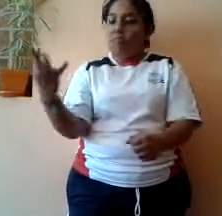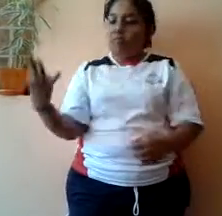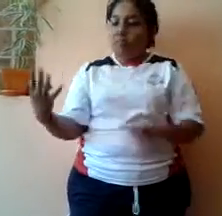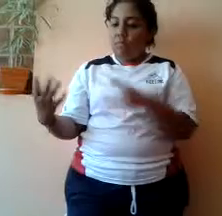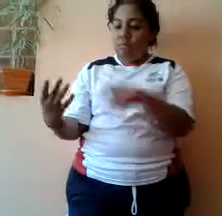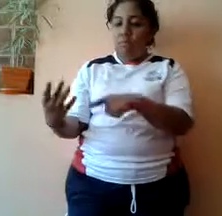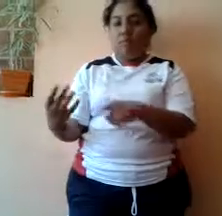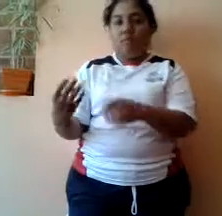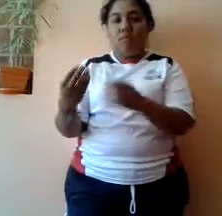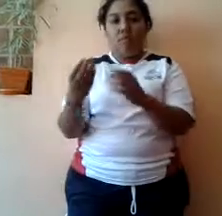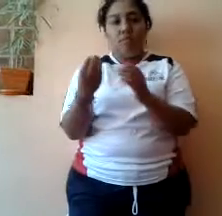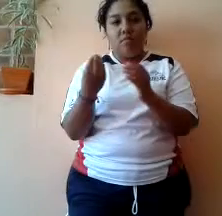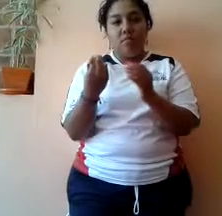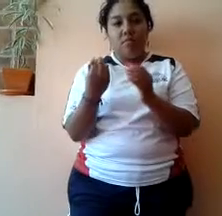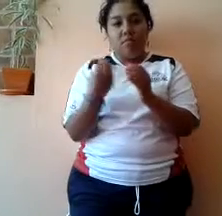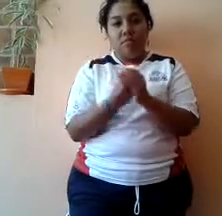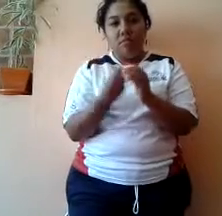Tantas horas pasaba encerrado.